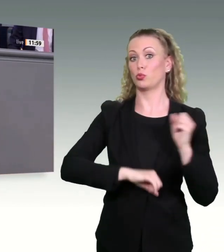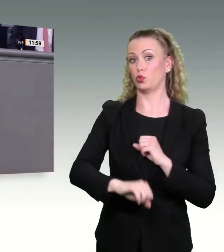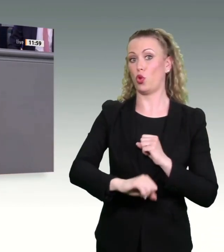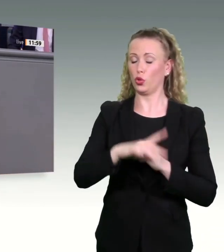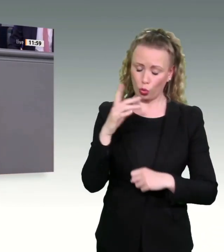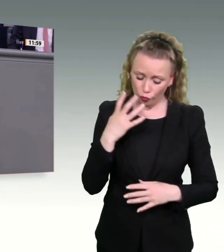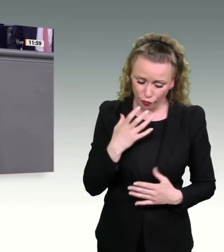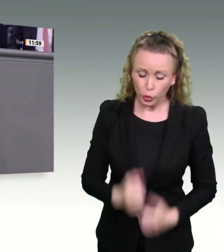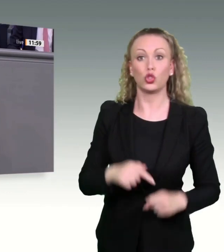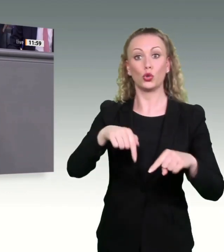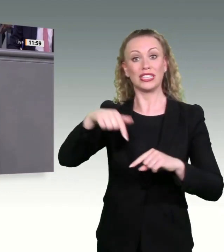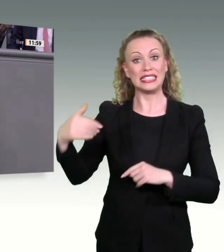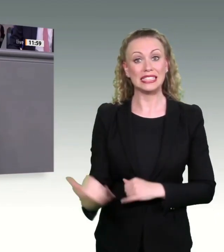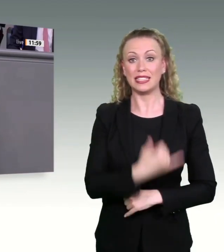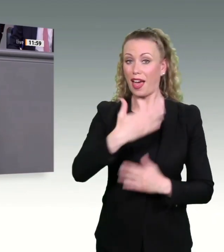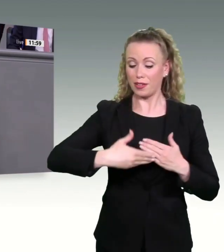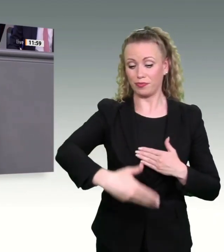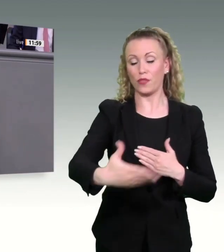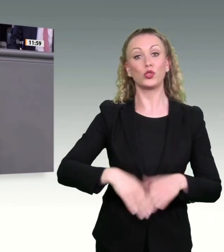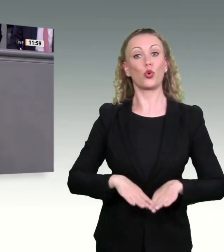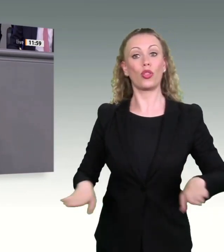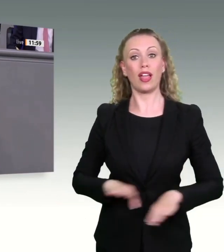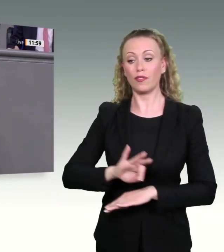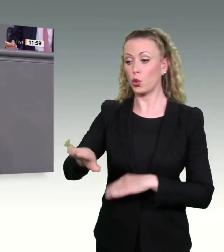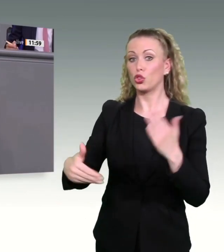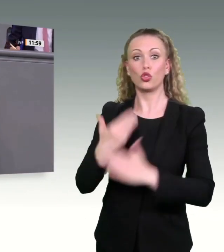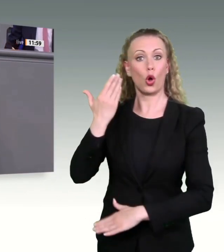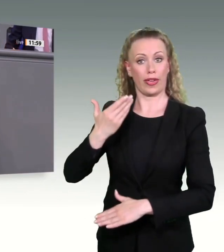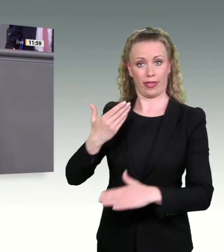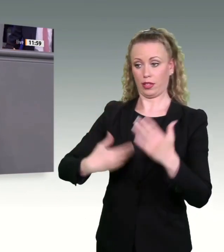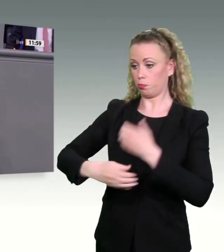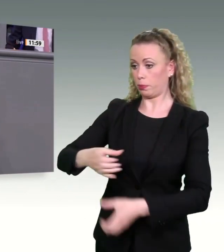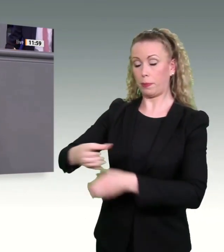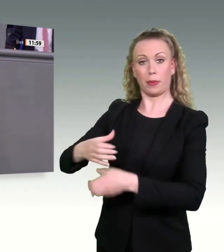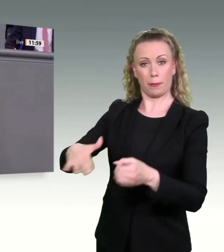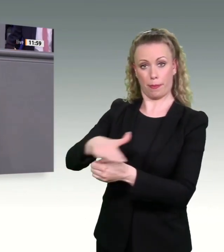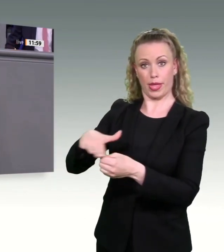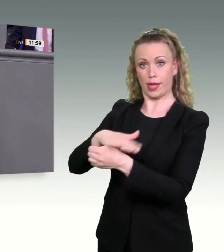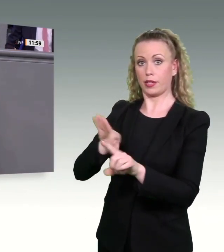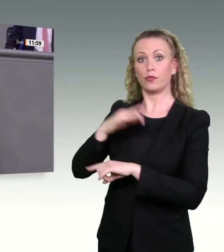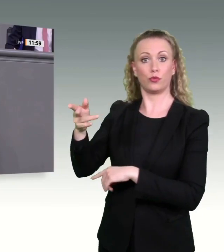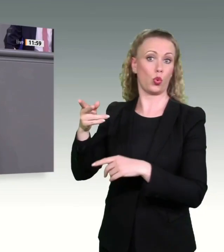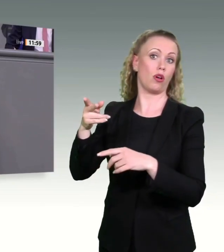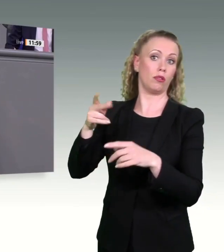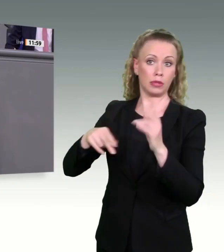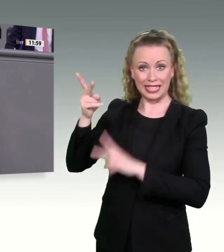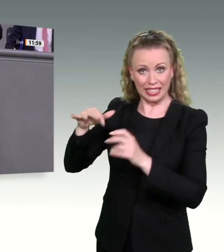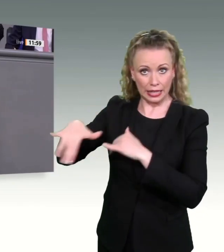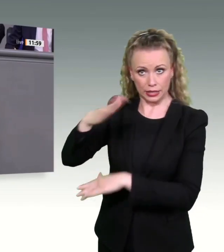diesem Jahr noch die Grundlage legen für neue Stellen am Bundesverwaltungsgericht, damit wir für schnelle Entscheidungen sorgen können.